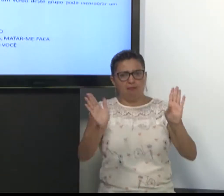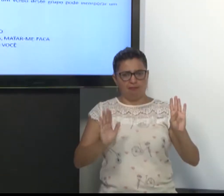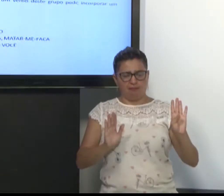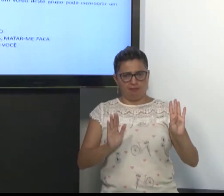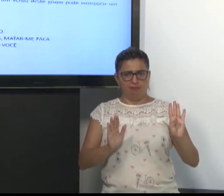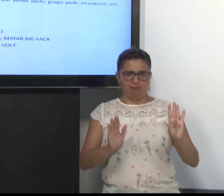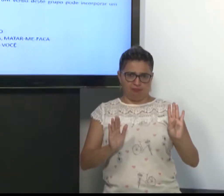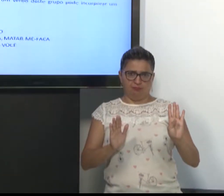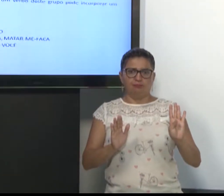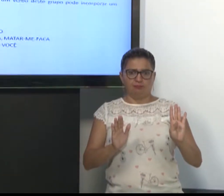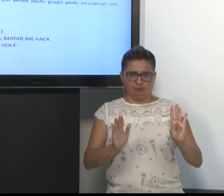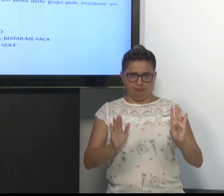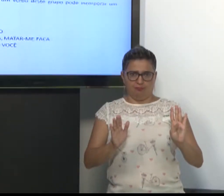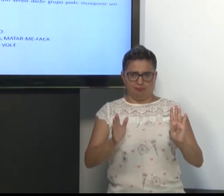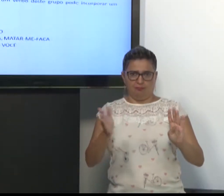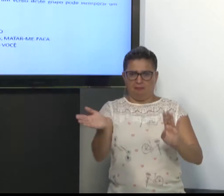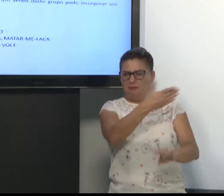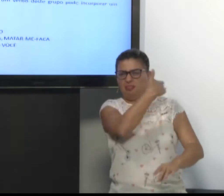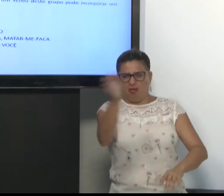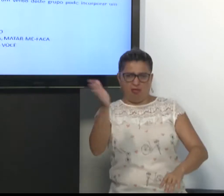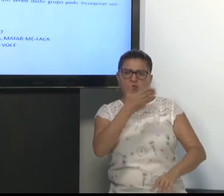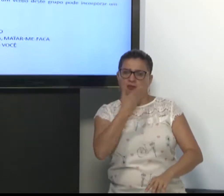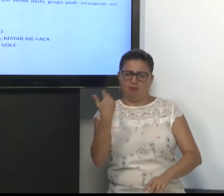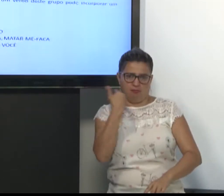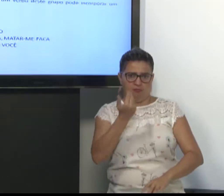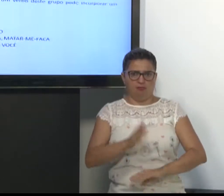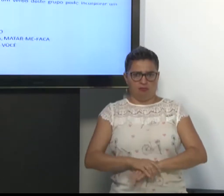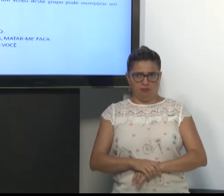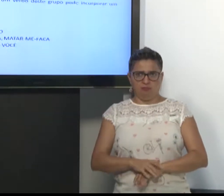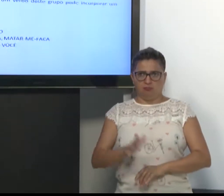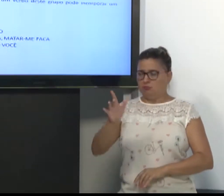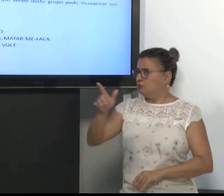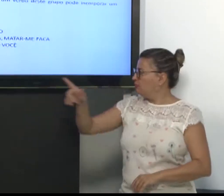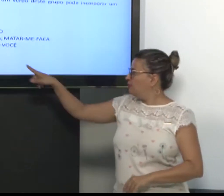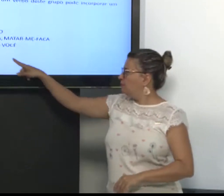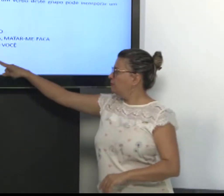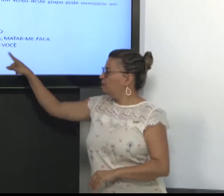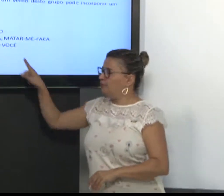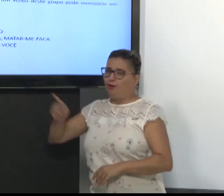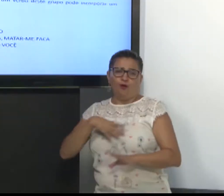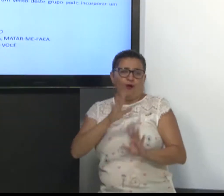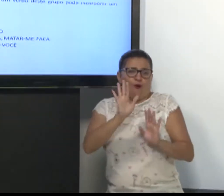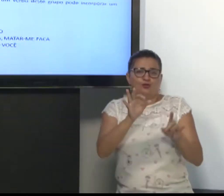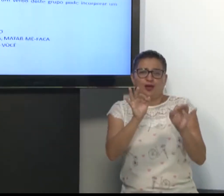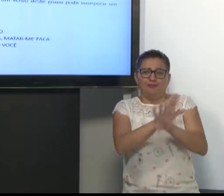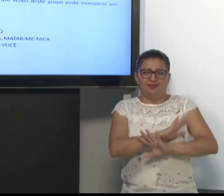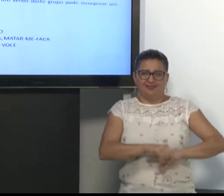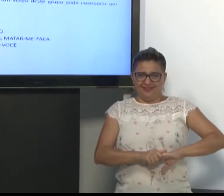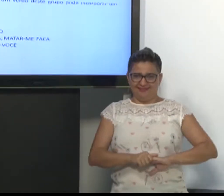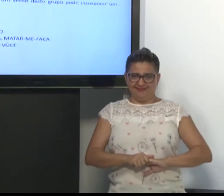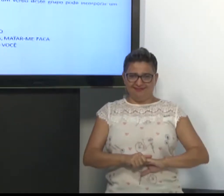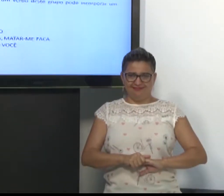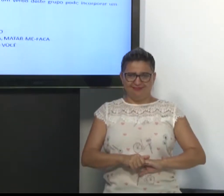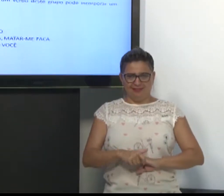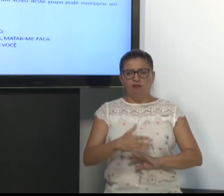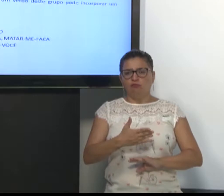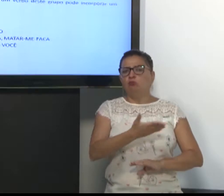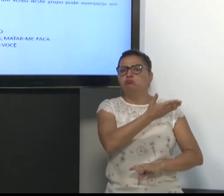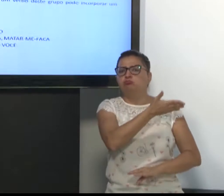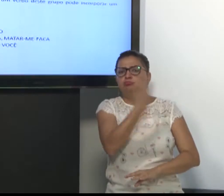Eu tenho vontade de bater em você. Eu vou surrar o seu rosto. É simples. Eu vou bater